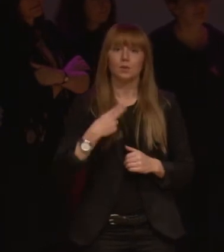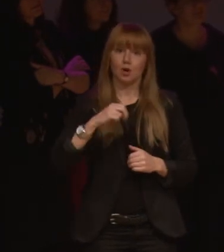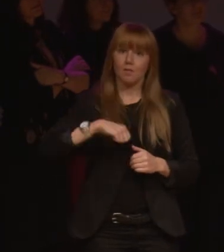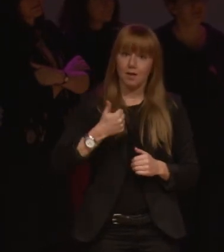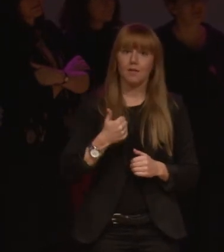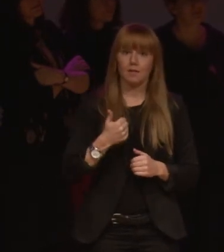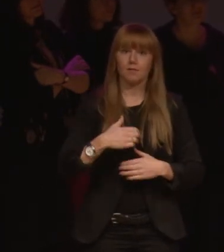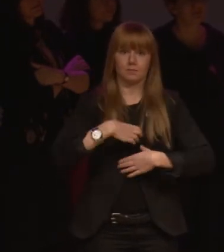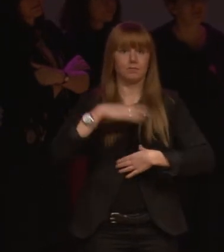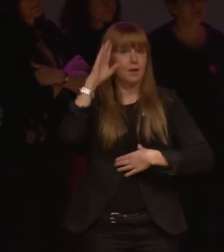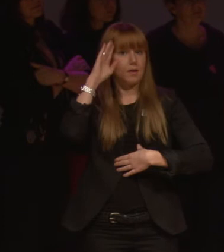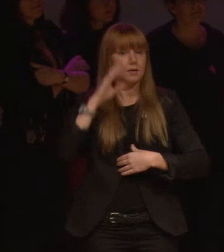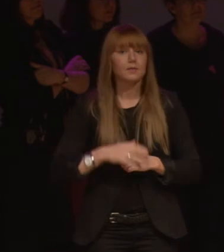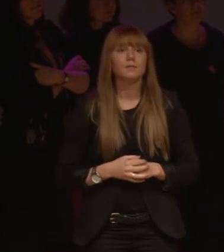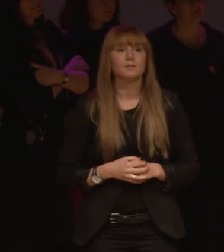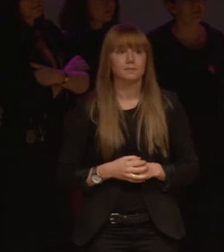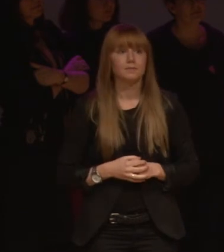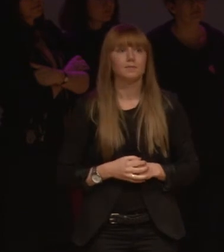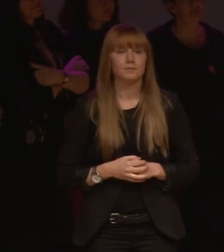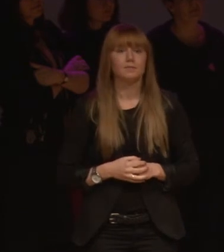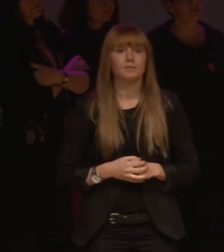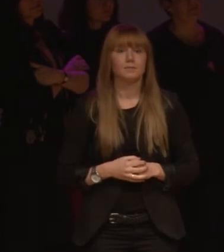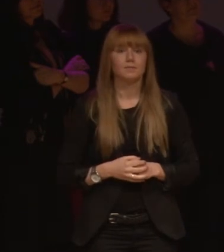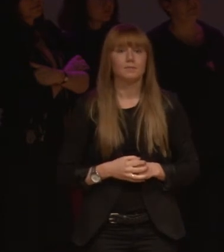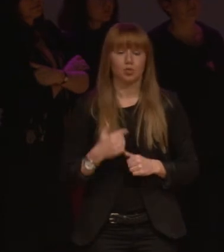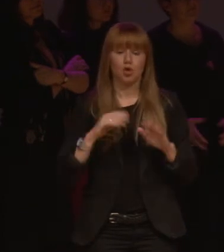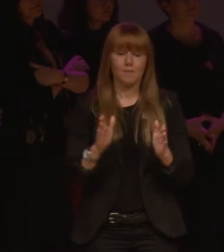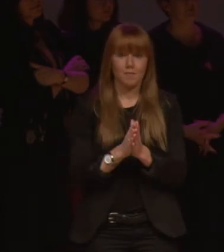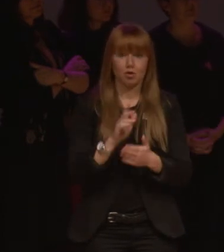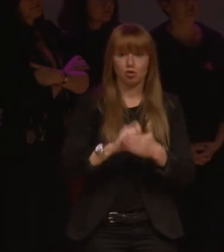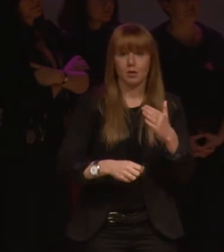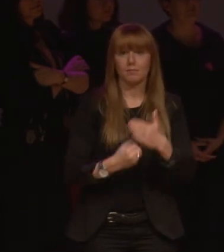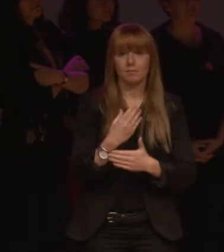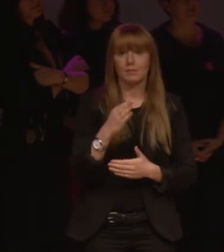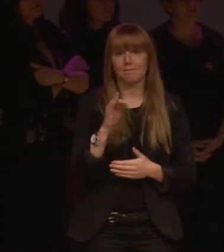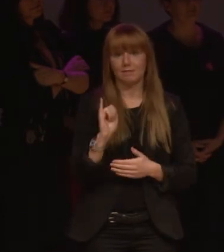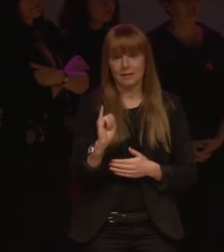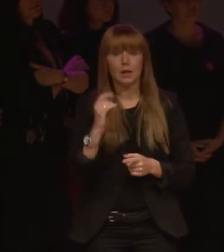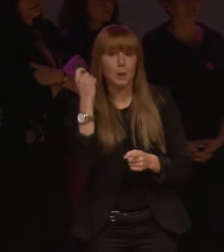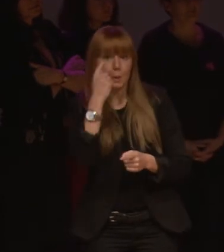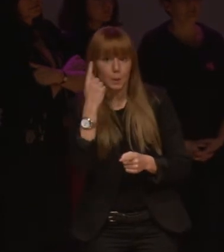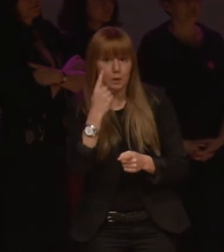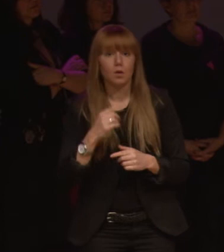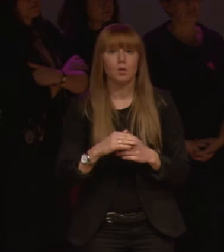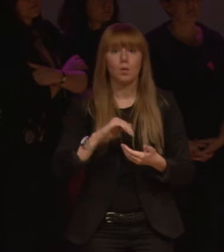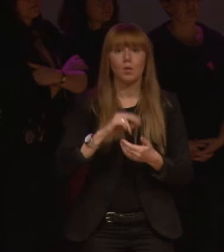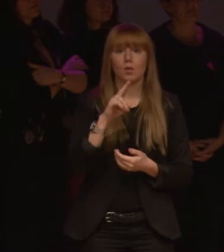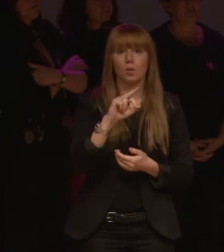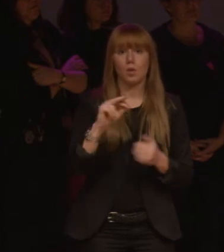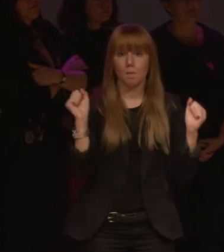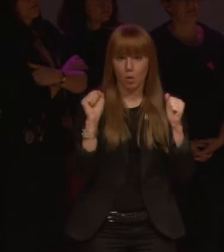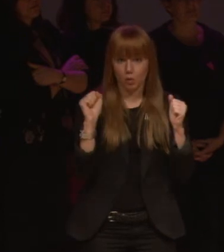kvinnlig läkare och jag var med och startade upp FI Luleå och FI Norrbotten.